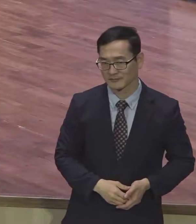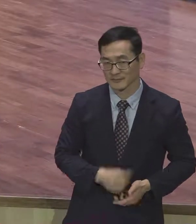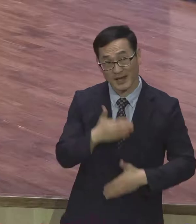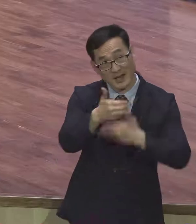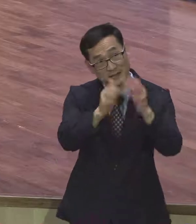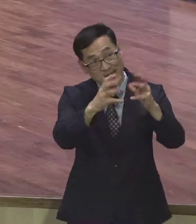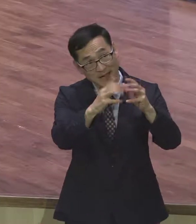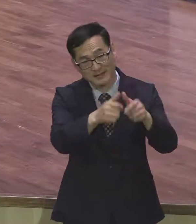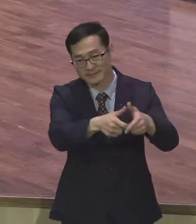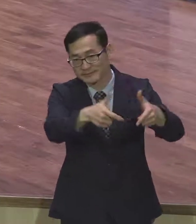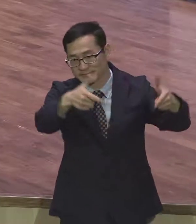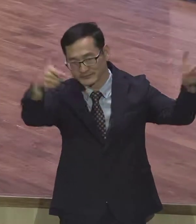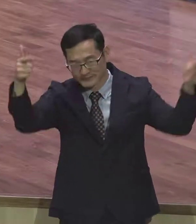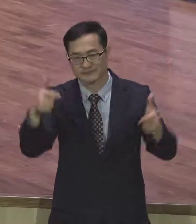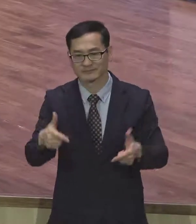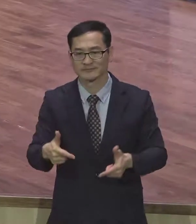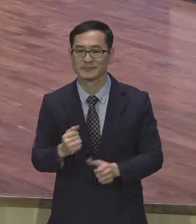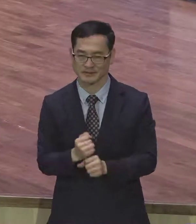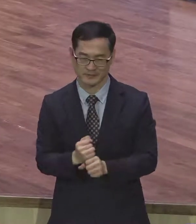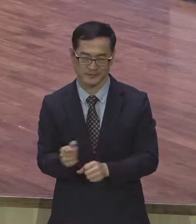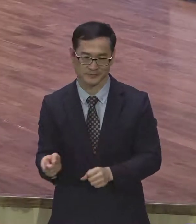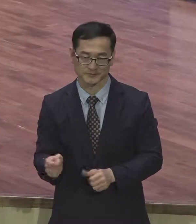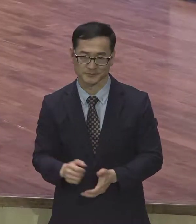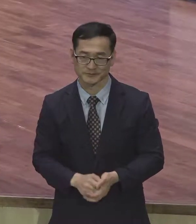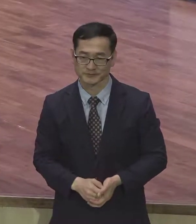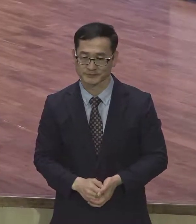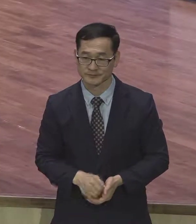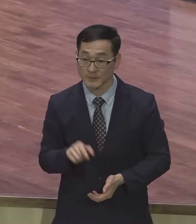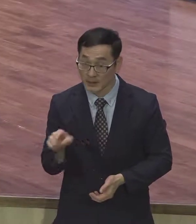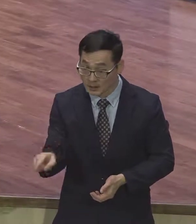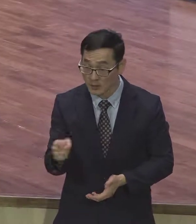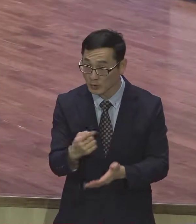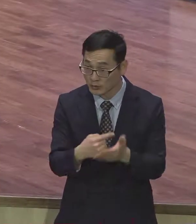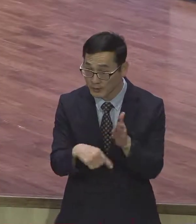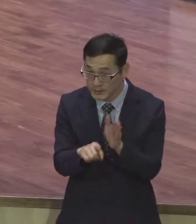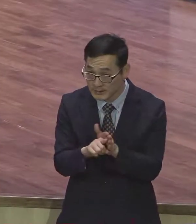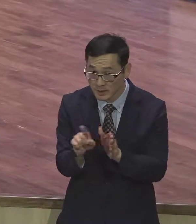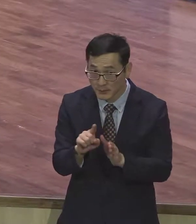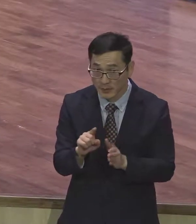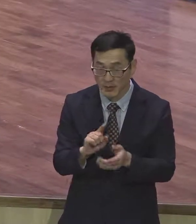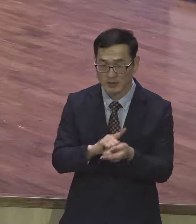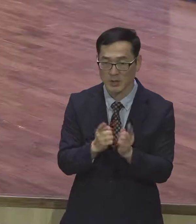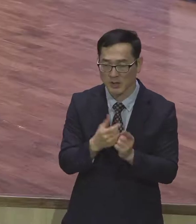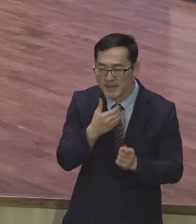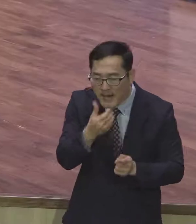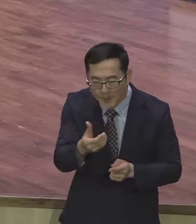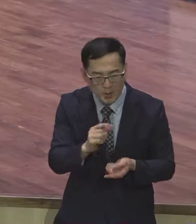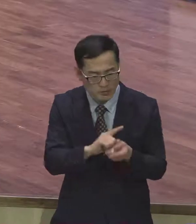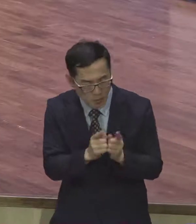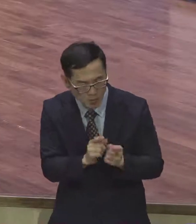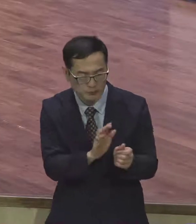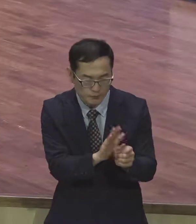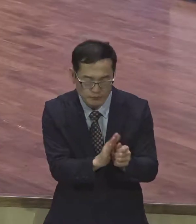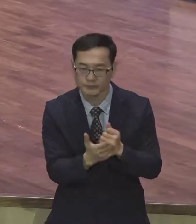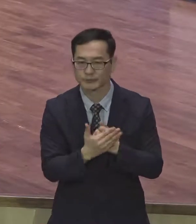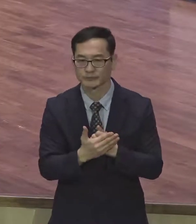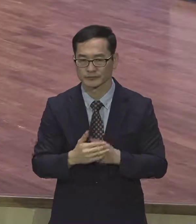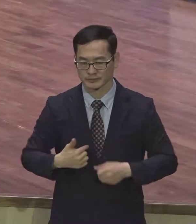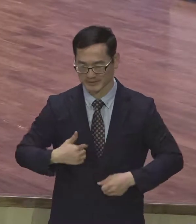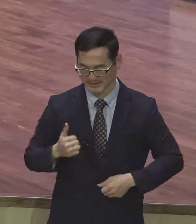말합니다 자 이걸 위해서 뭐예요 이걸 위해서 이 일을 위해서 서론을 양보해야 돼요 서론 내 자돈심을 다 내려놔라